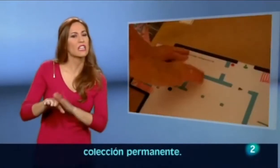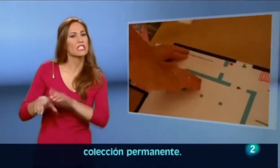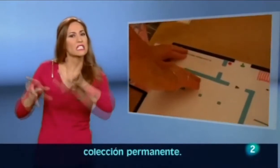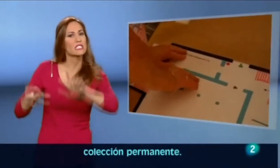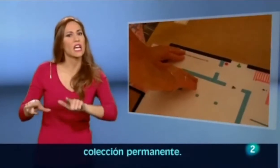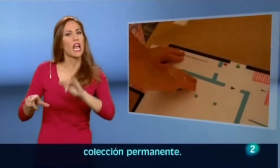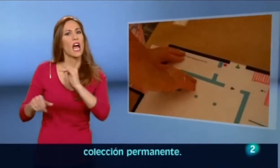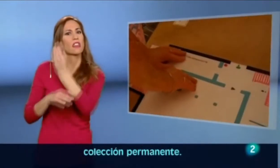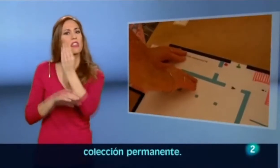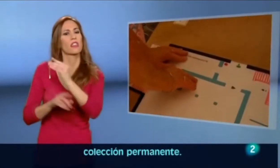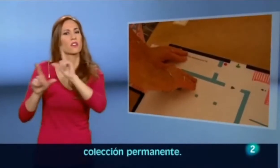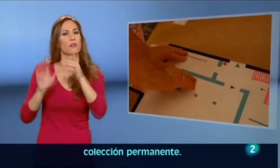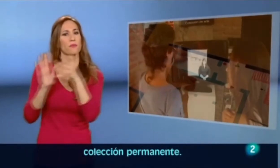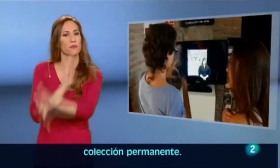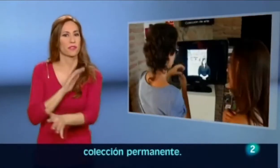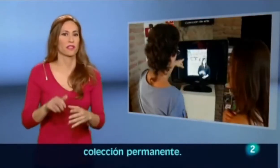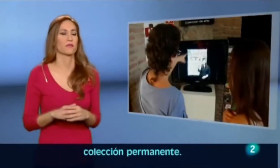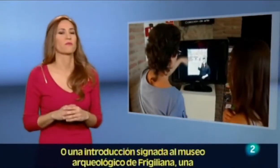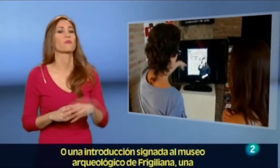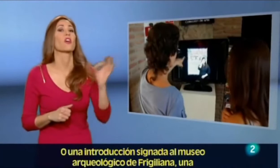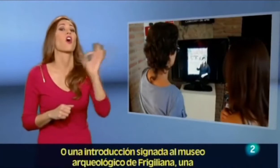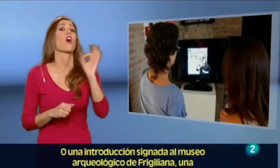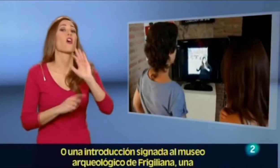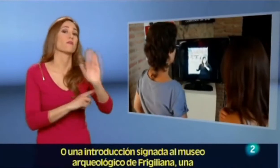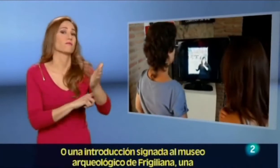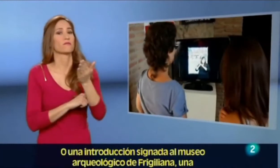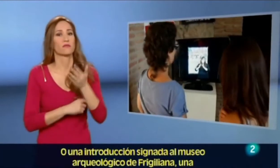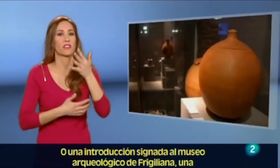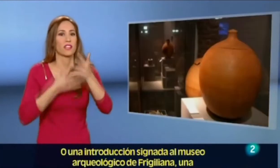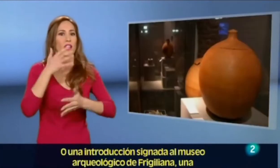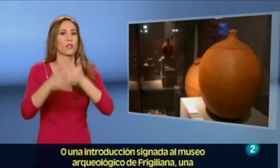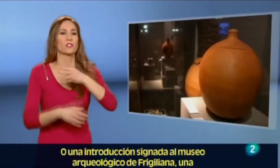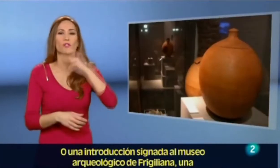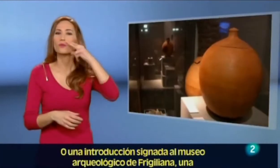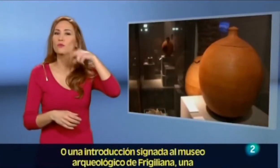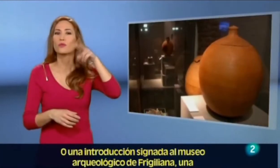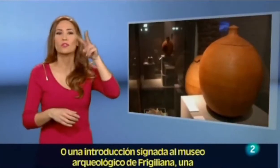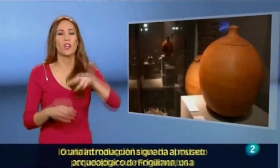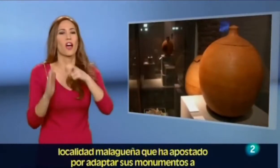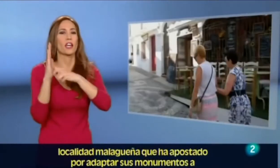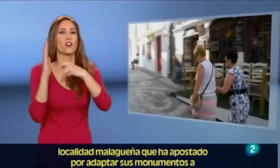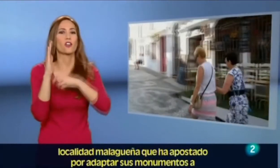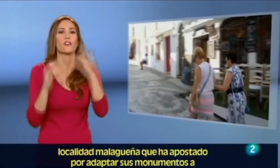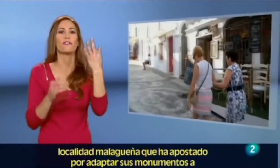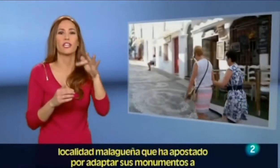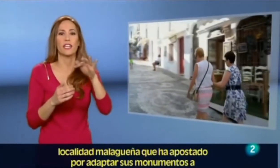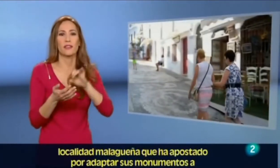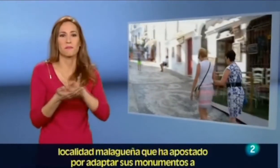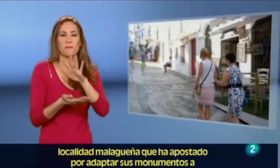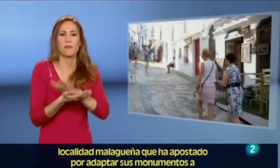de la colección permanente. O una introducción signada al Museo Arqueológico de Frigiliana, una localidad malagueña que ha apostado por